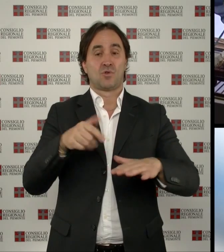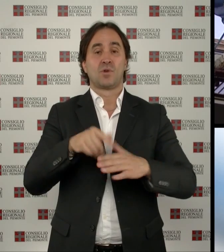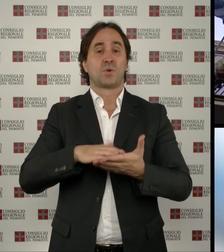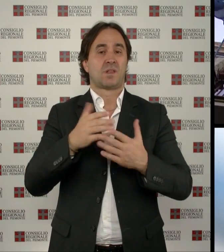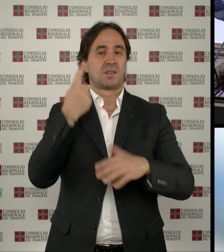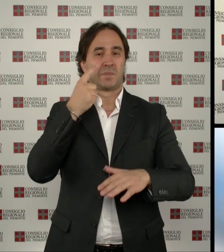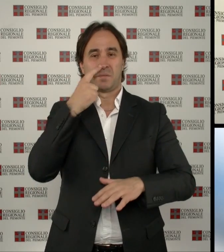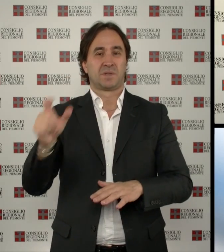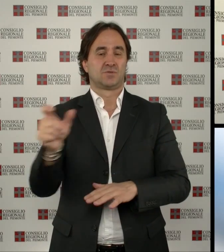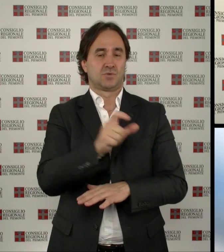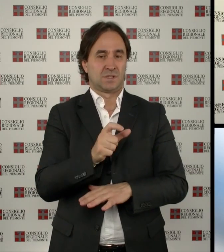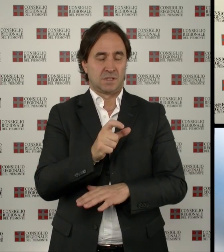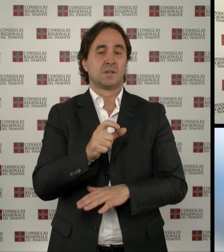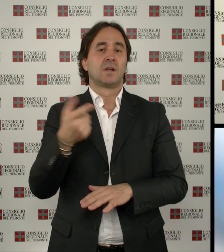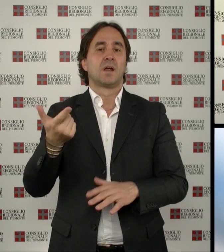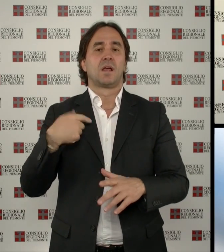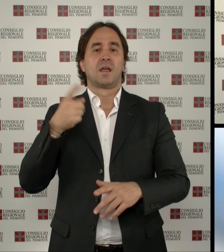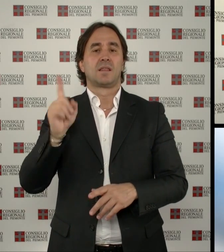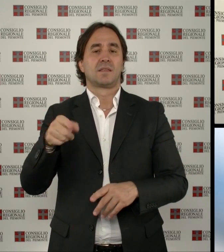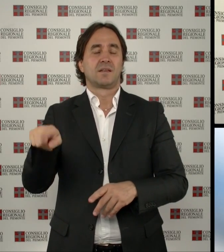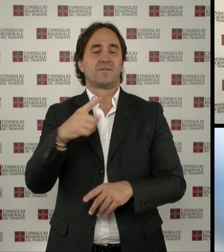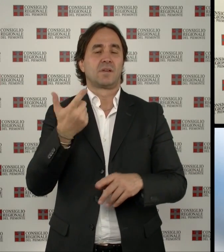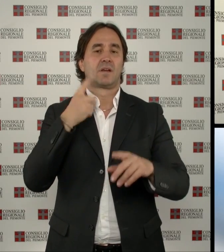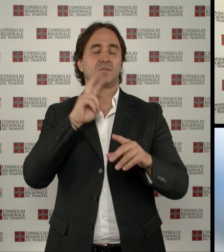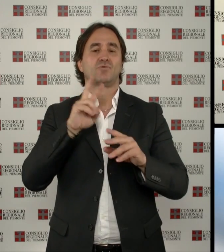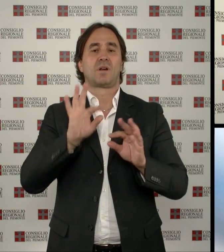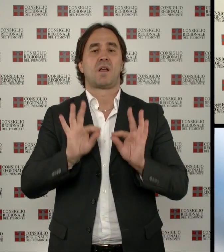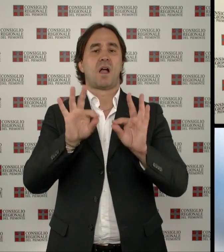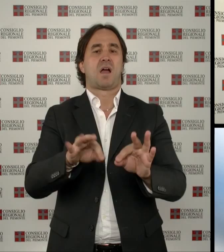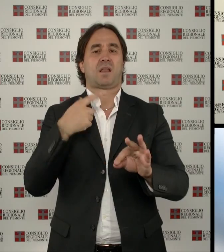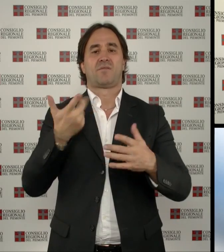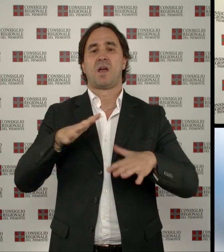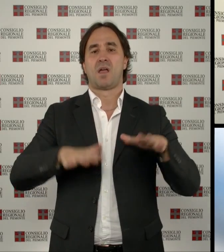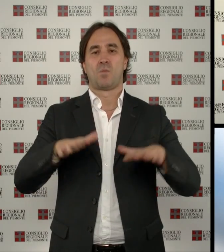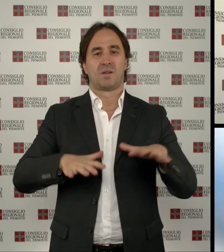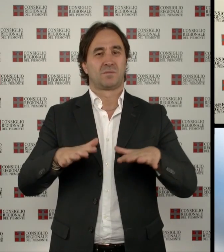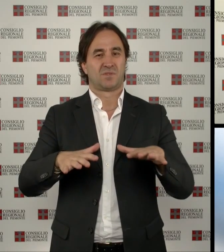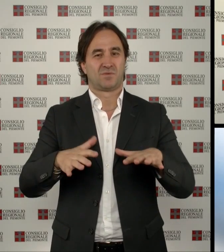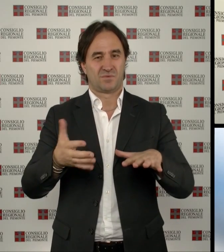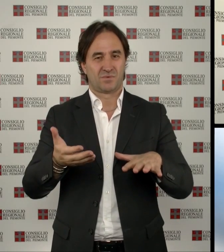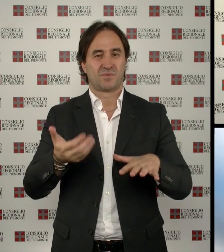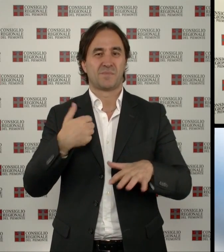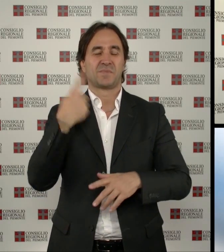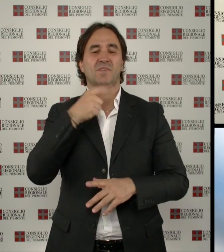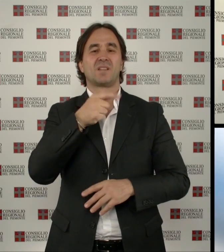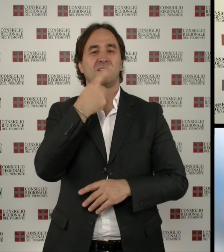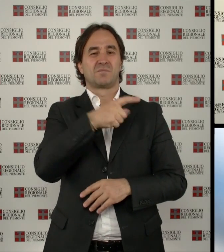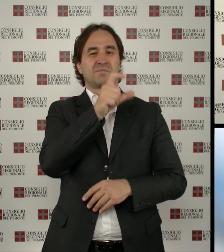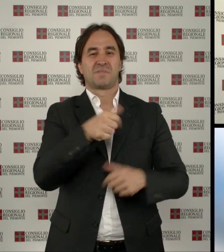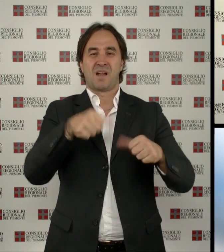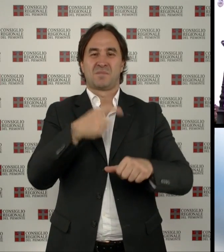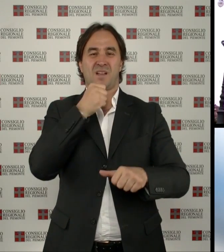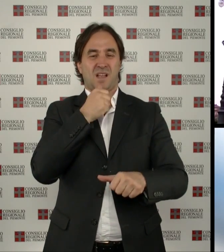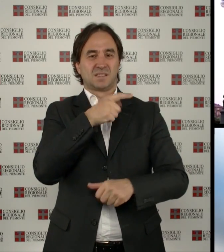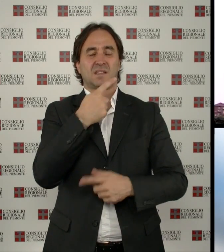sono determinati per cercare di arrivare a trovare degli equilibri per cui l'astigiano non perda la sua identità, non perda i suoi